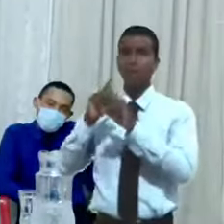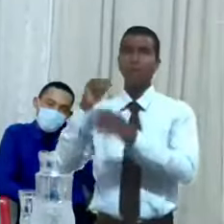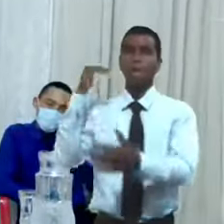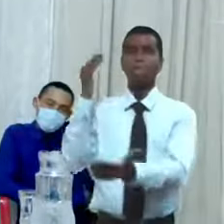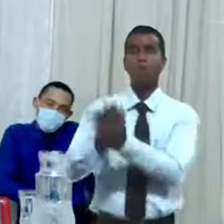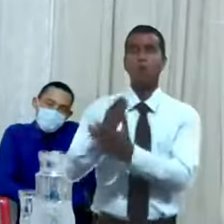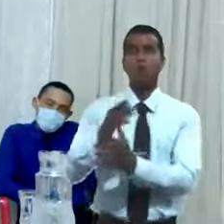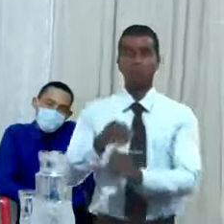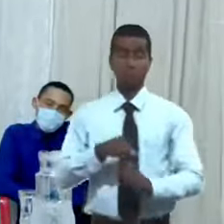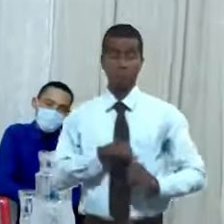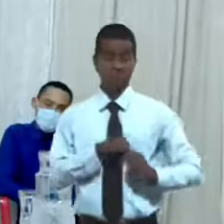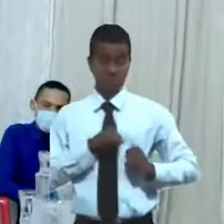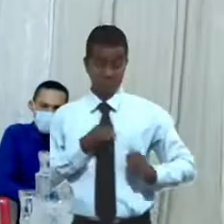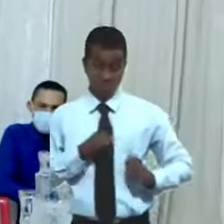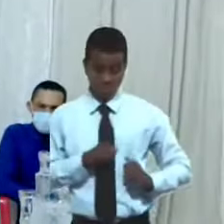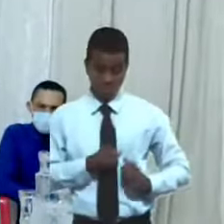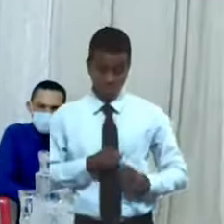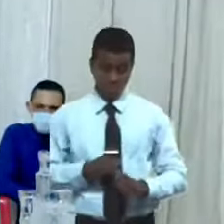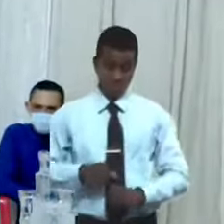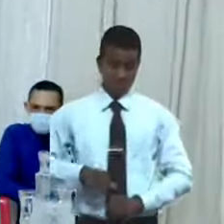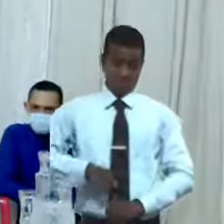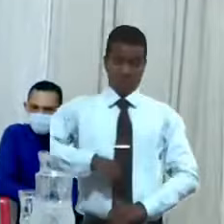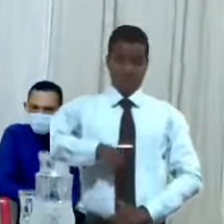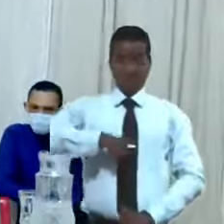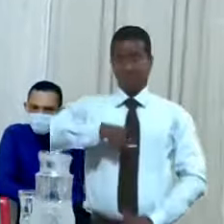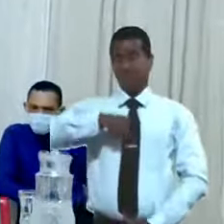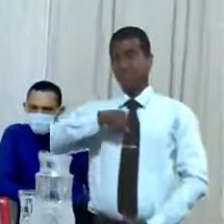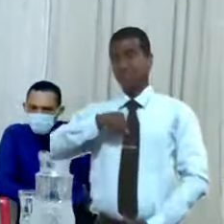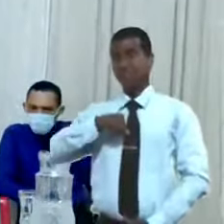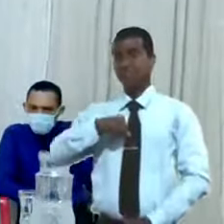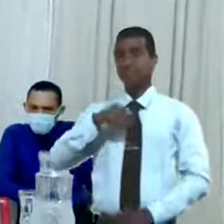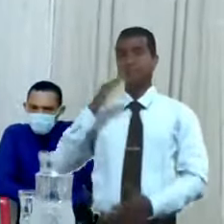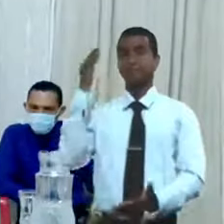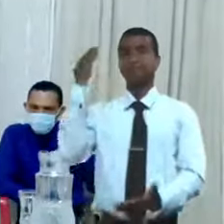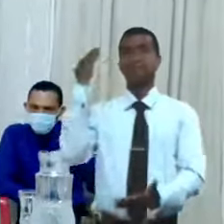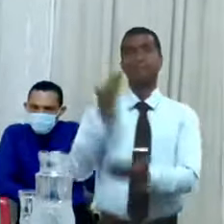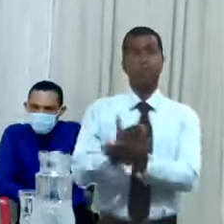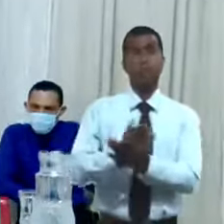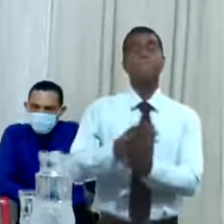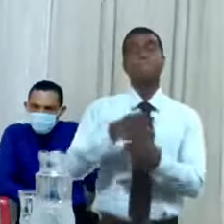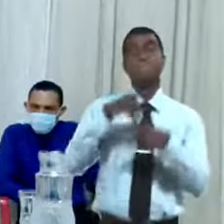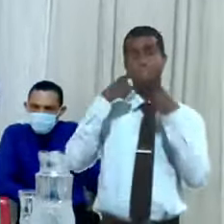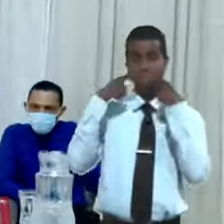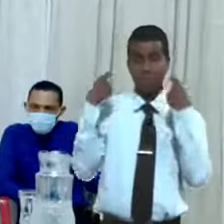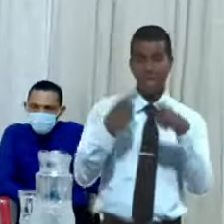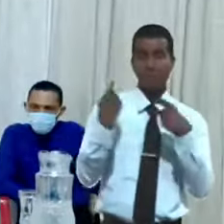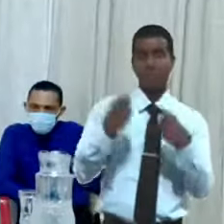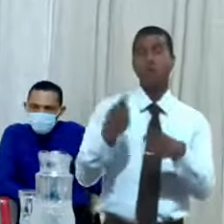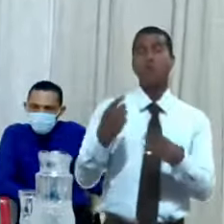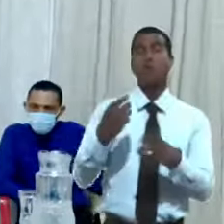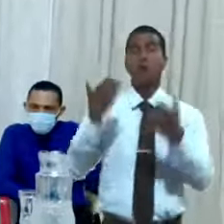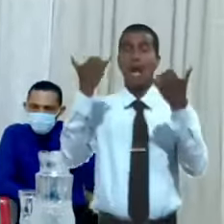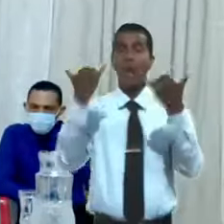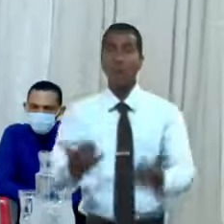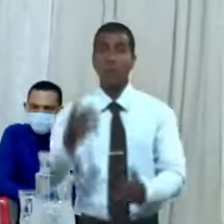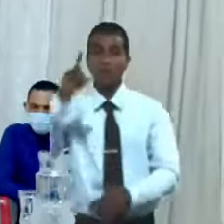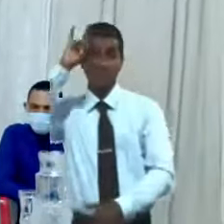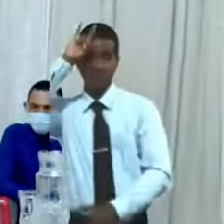contrataciones se volvió arrogante y pecó contra Dios y eso es lo que el diablo quiere sembrar en el corazón de los hombres